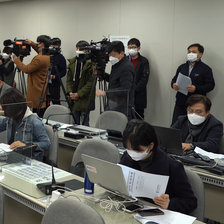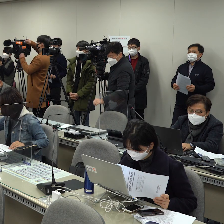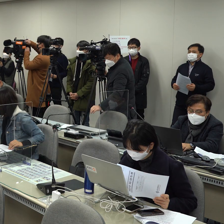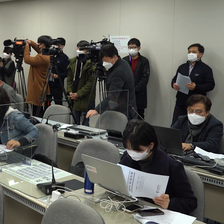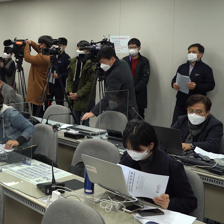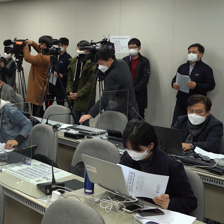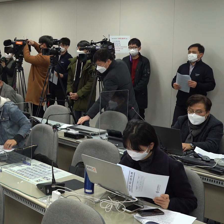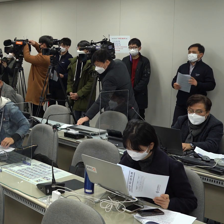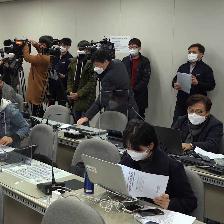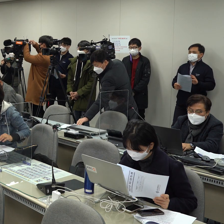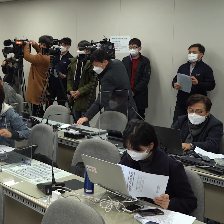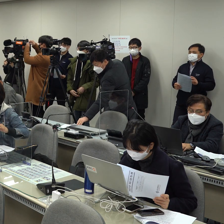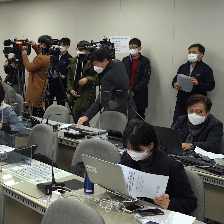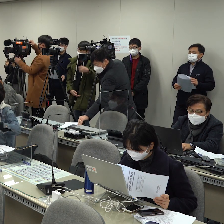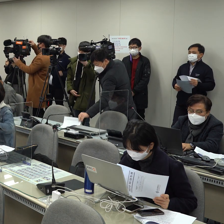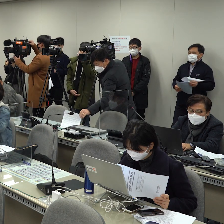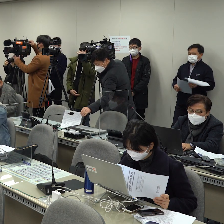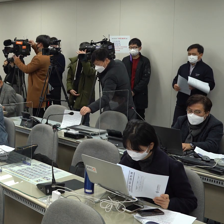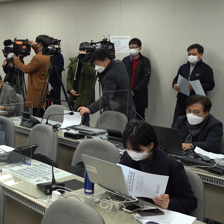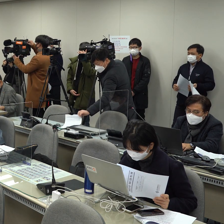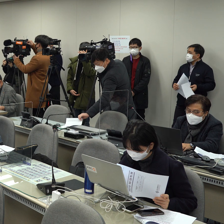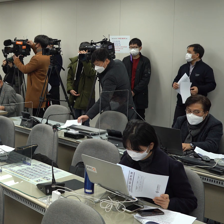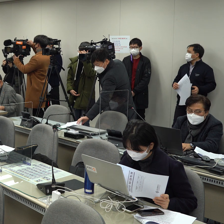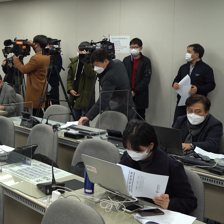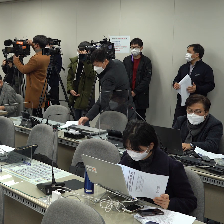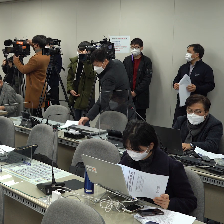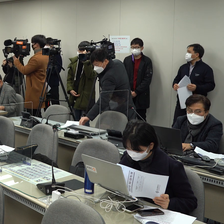이어서 빌빙과 관련해 기사분들의 질문을 받겠습니다.